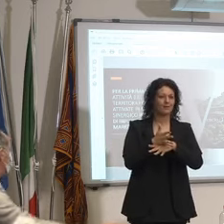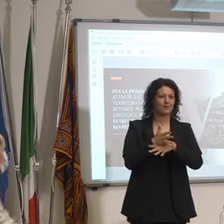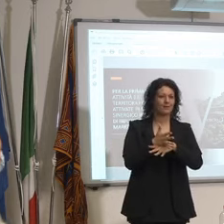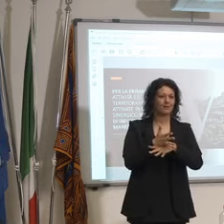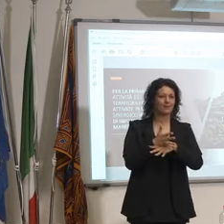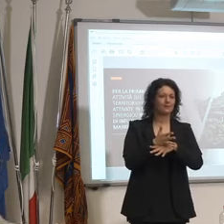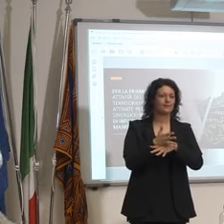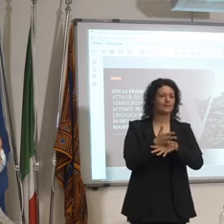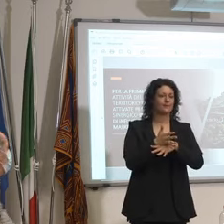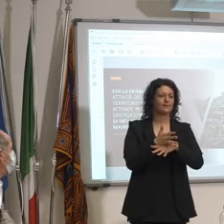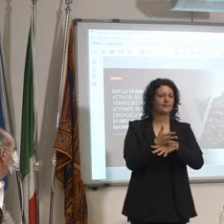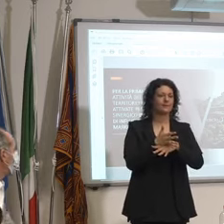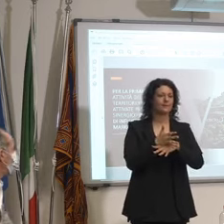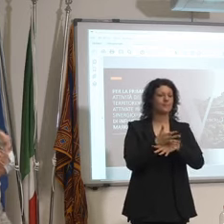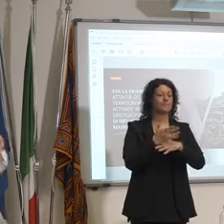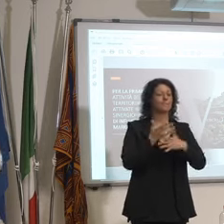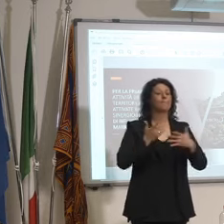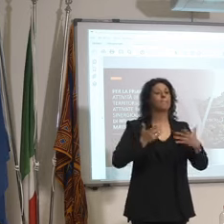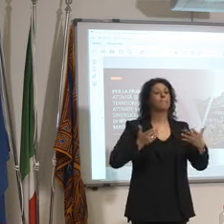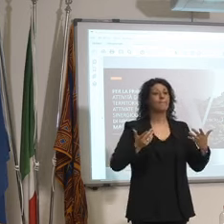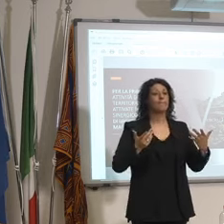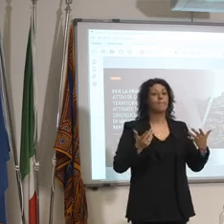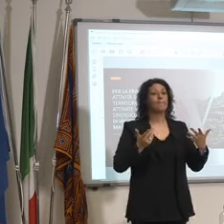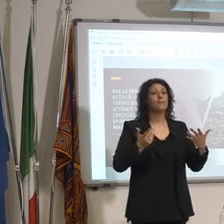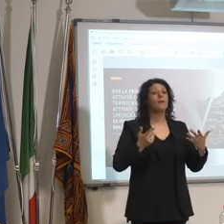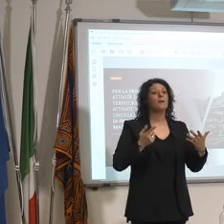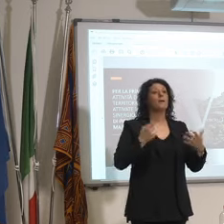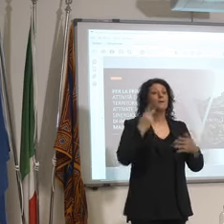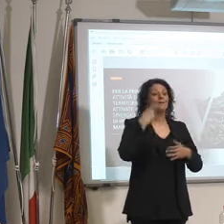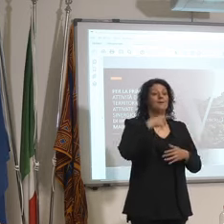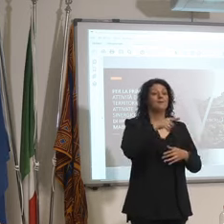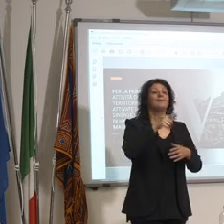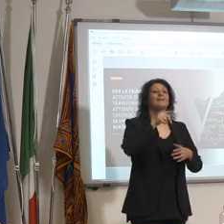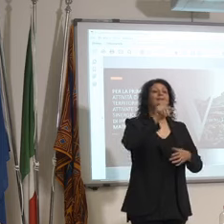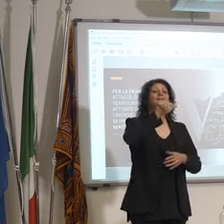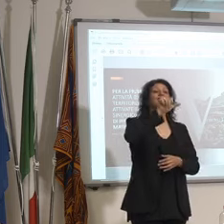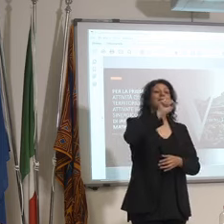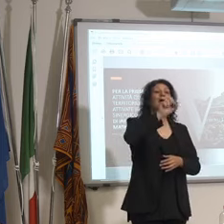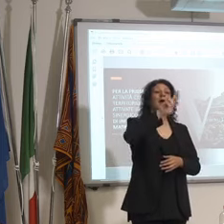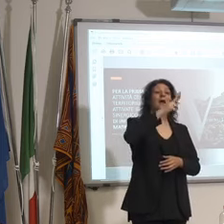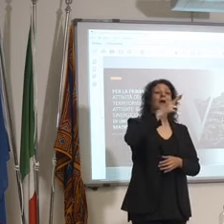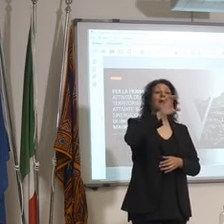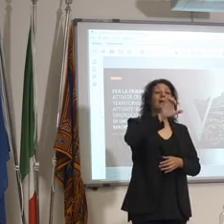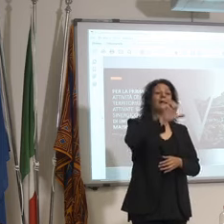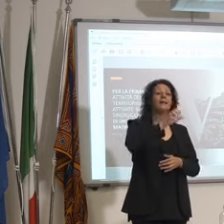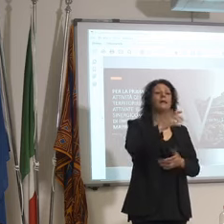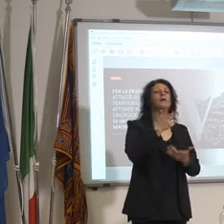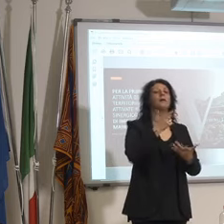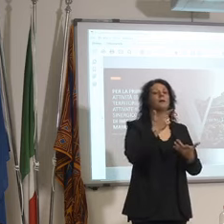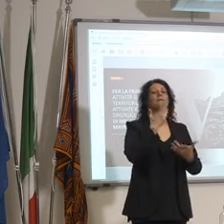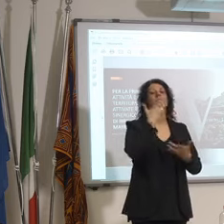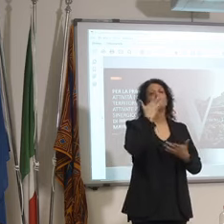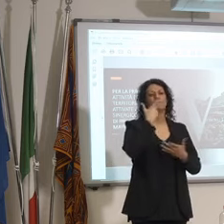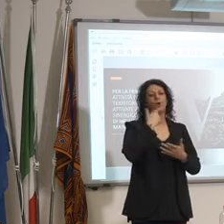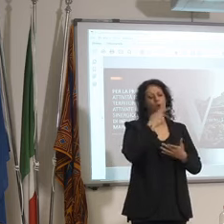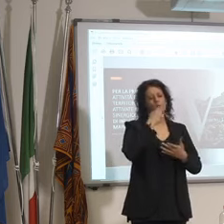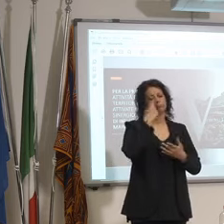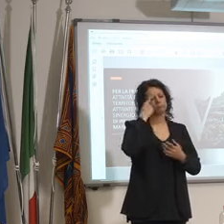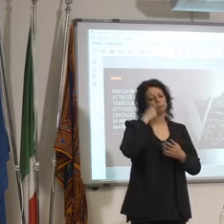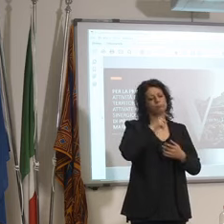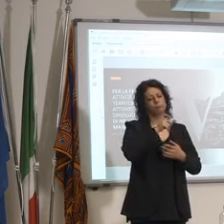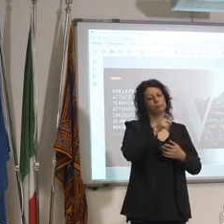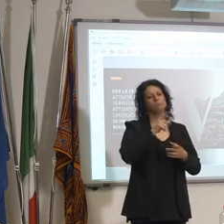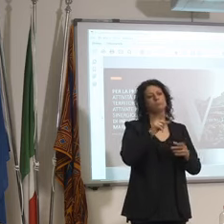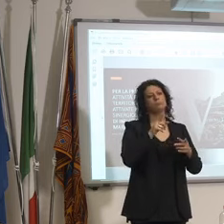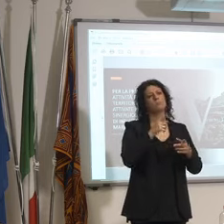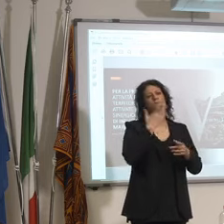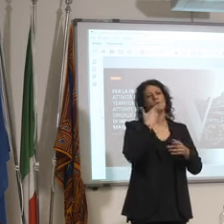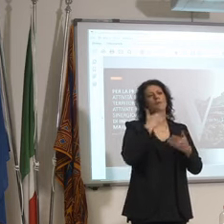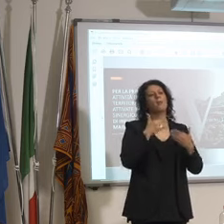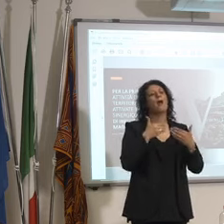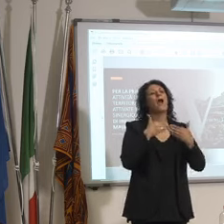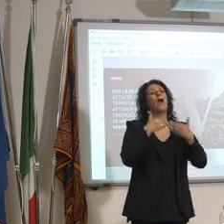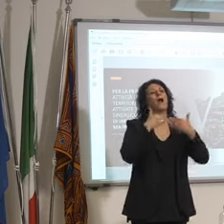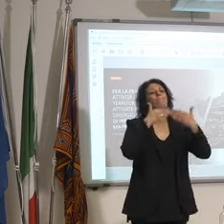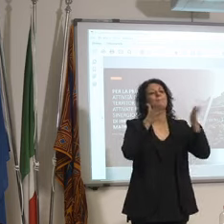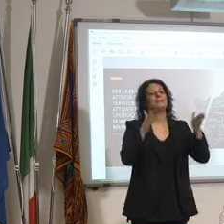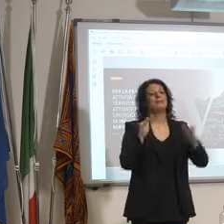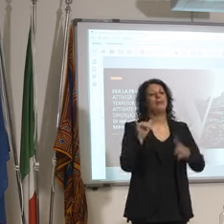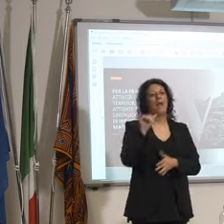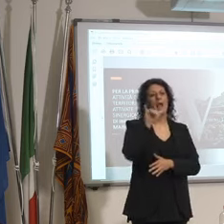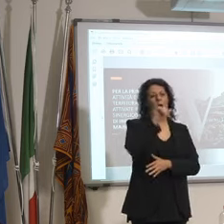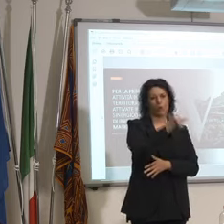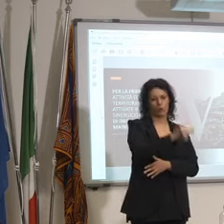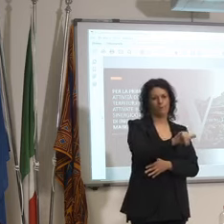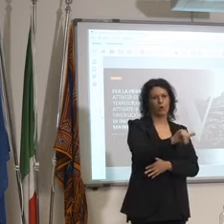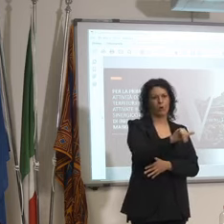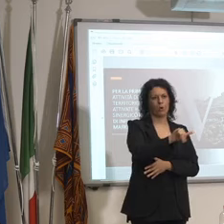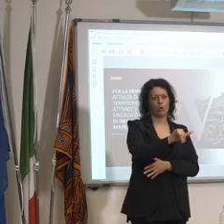assolutamente abbiamo da parte di Save l'idea che l'aeroporto riaprirà quindi non è vero quello che si sente dire in giro che c'è il